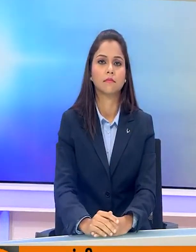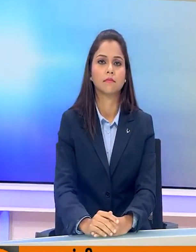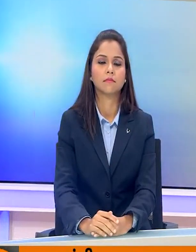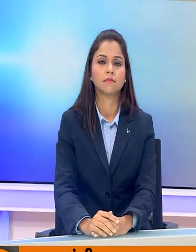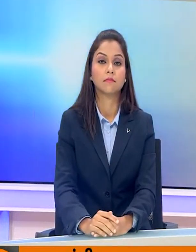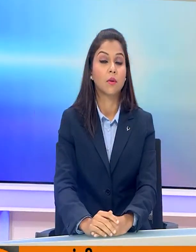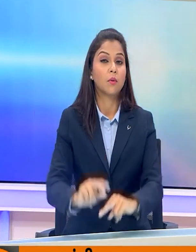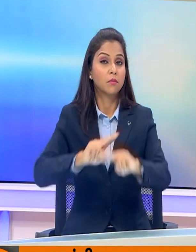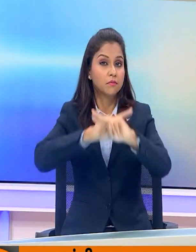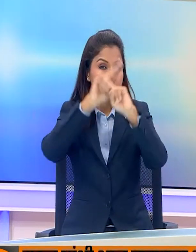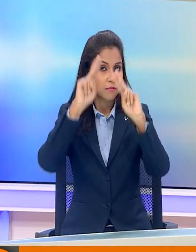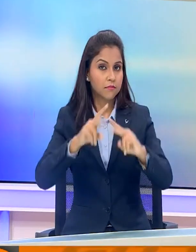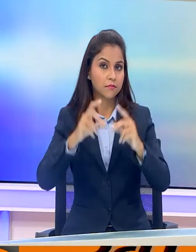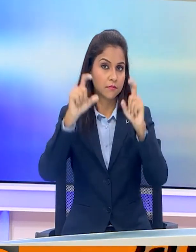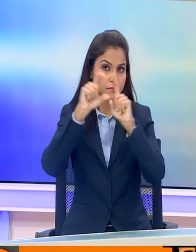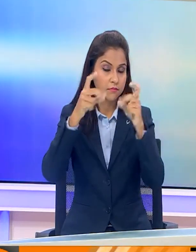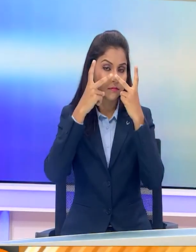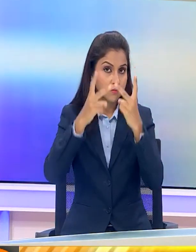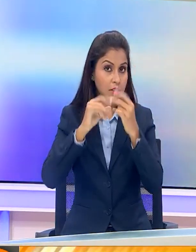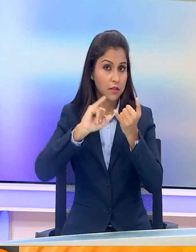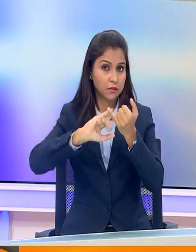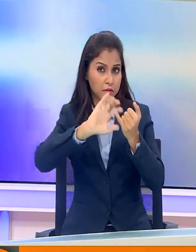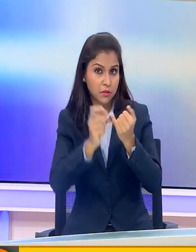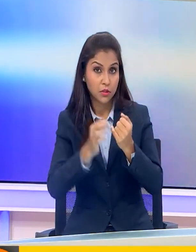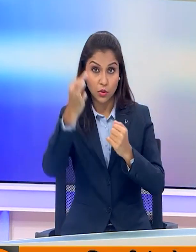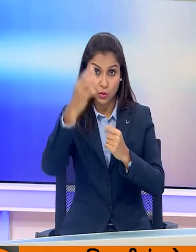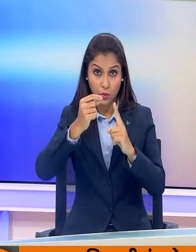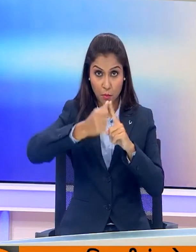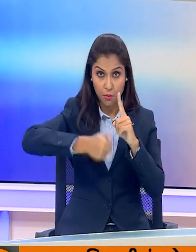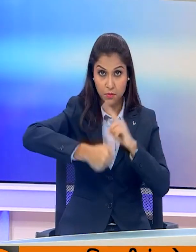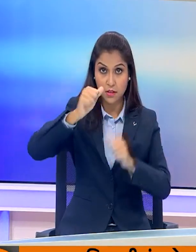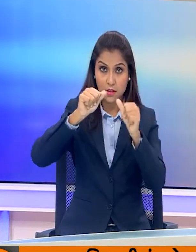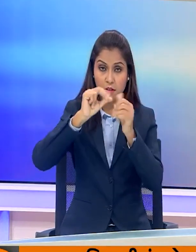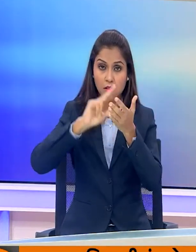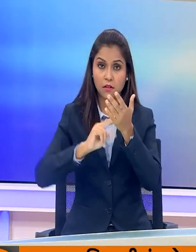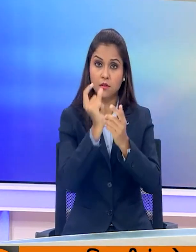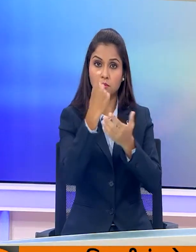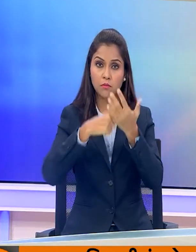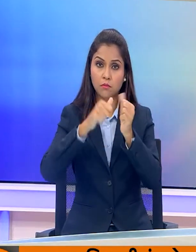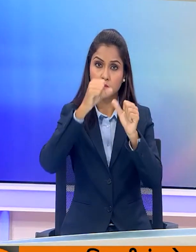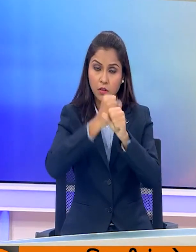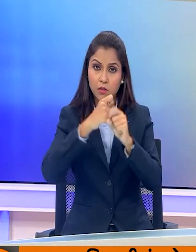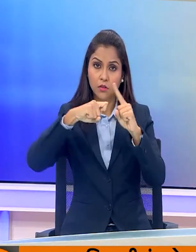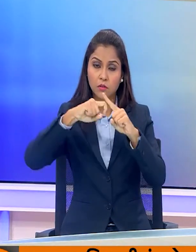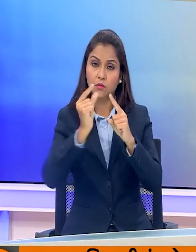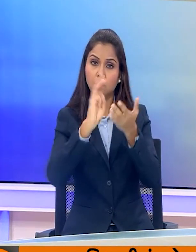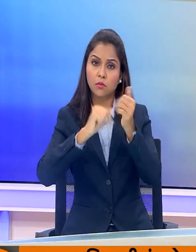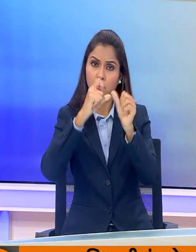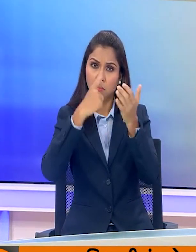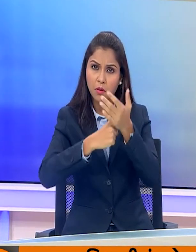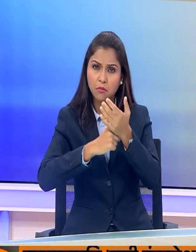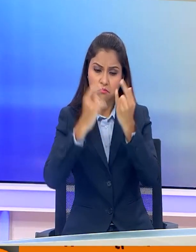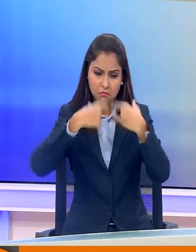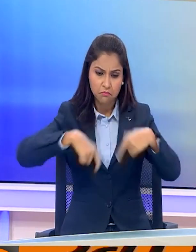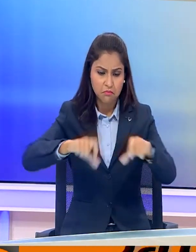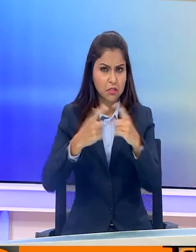और अंतर राष्ट्रे खबरों का रुप करेंगे तो श्री लंका के नए राष्ट्रपती अनुरा कुमारा दिसनायके ने देश की संसत भंग कर दी